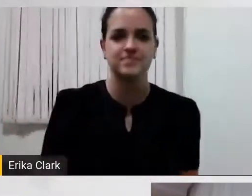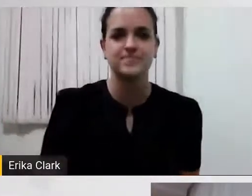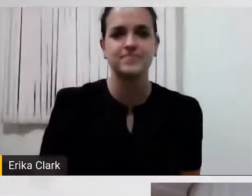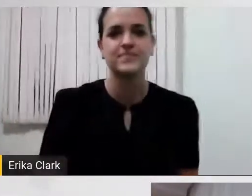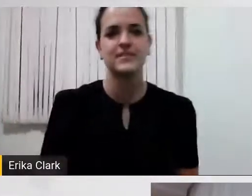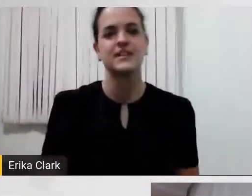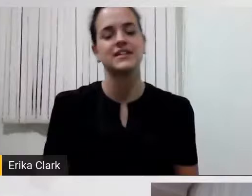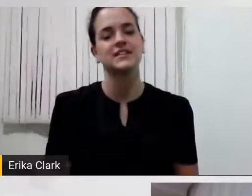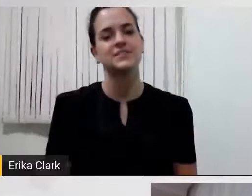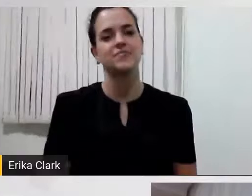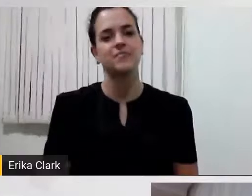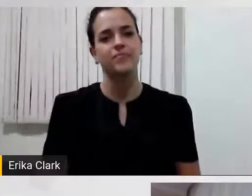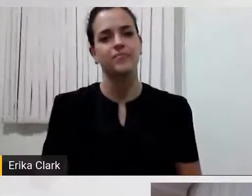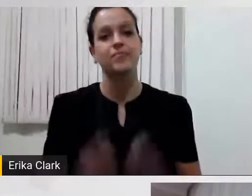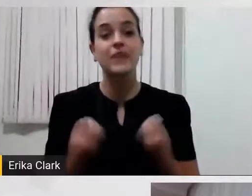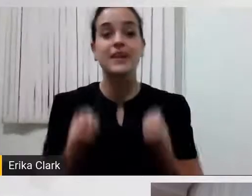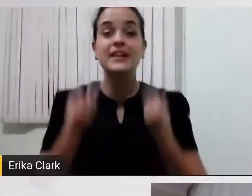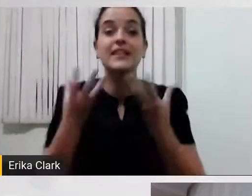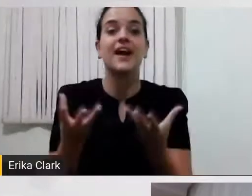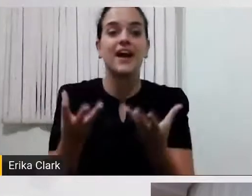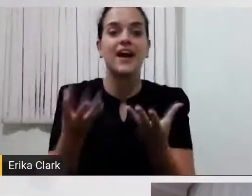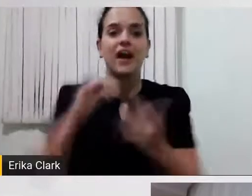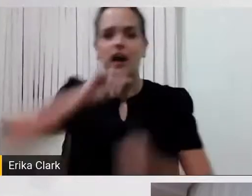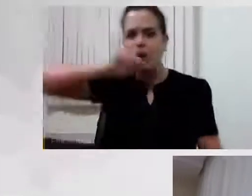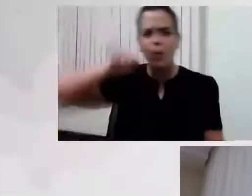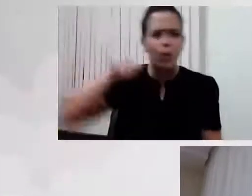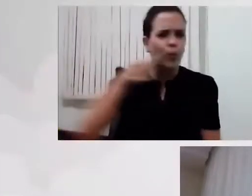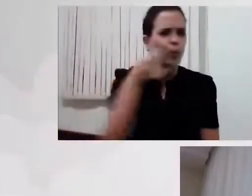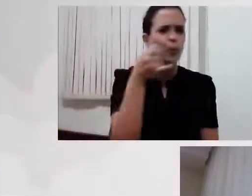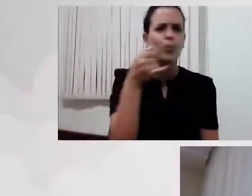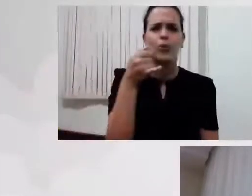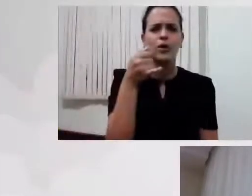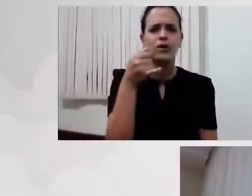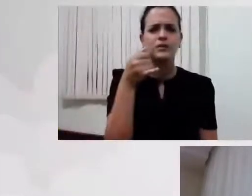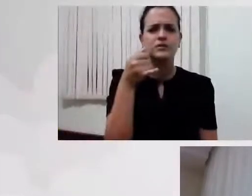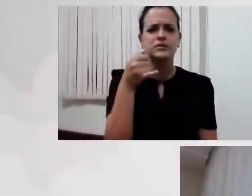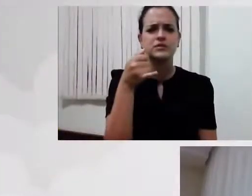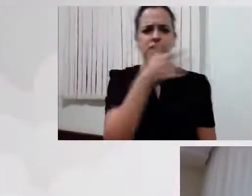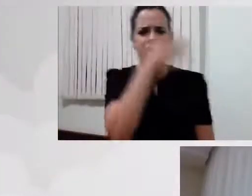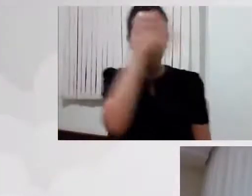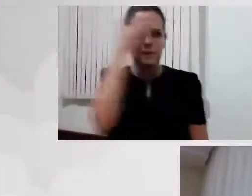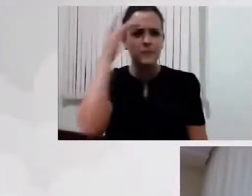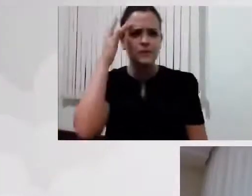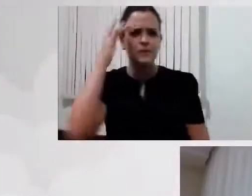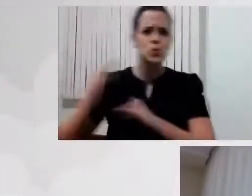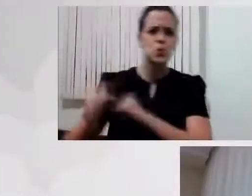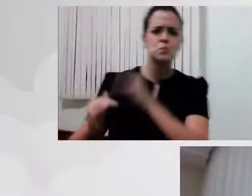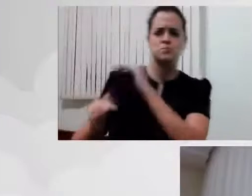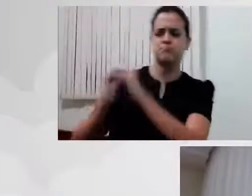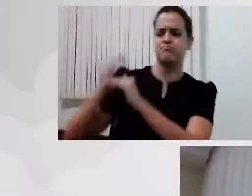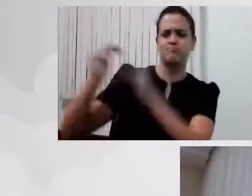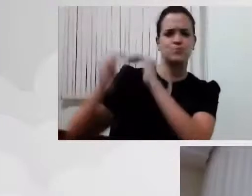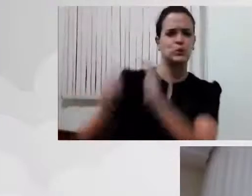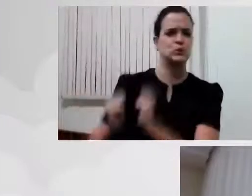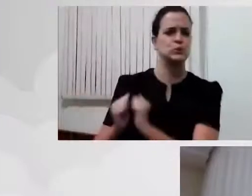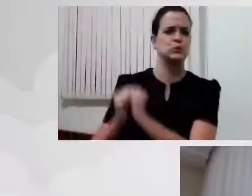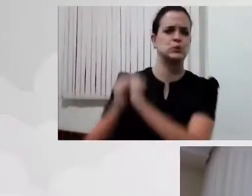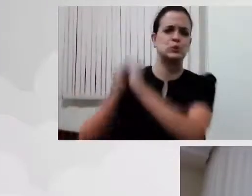assim, uma oportunidade do outro crescer, do outro se tornar